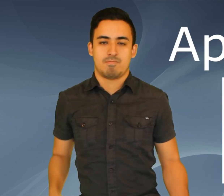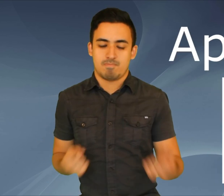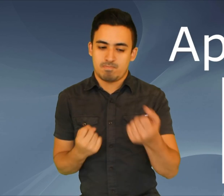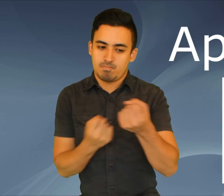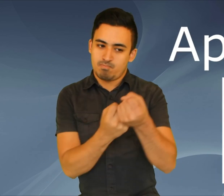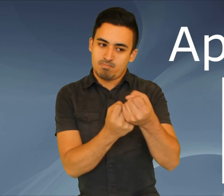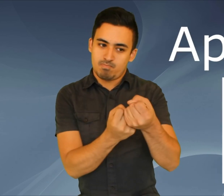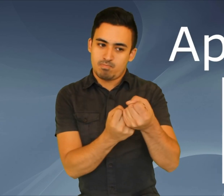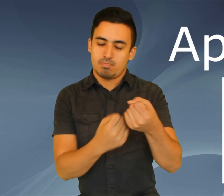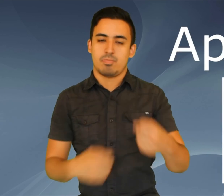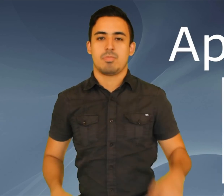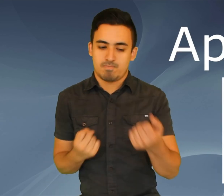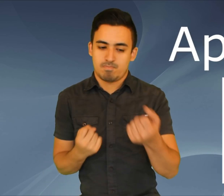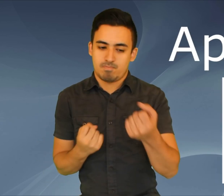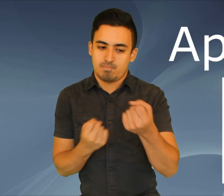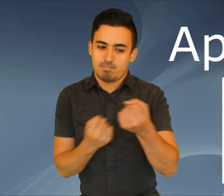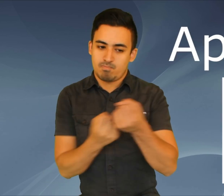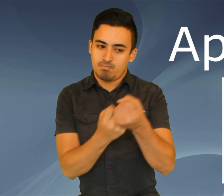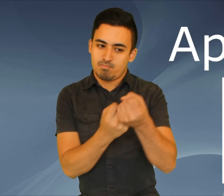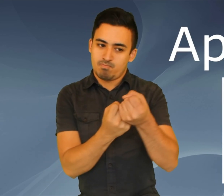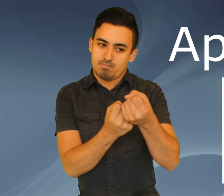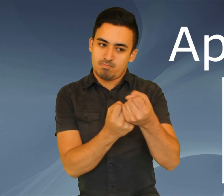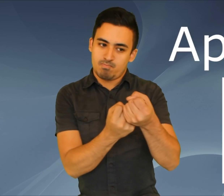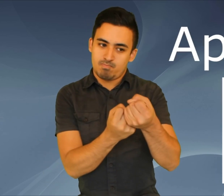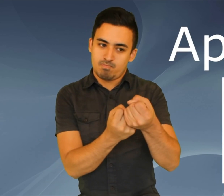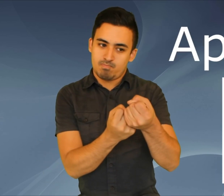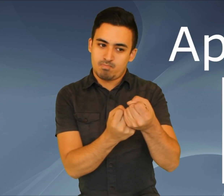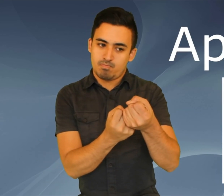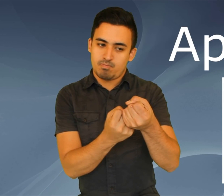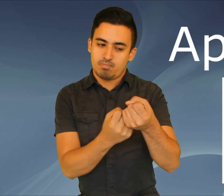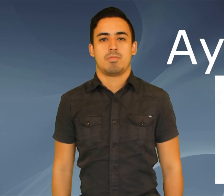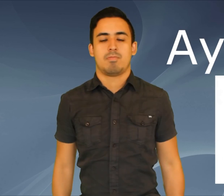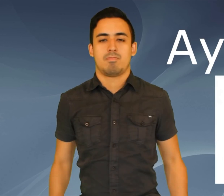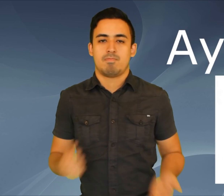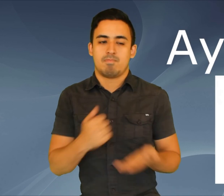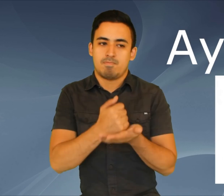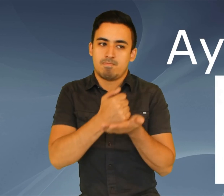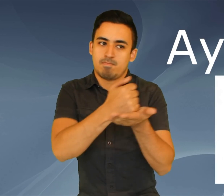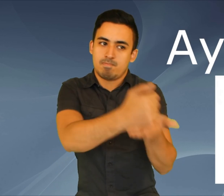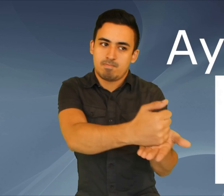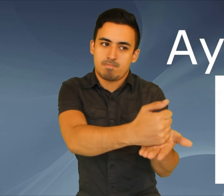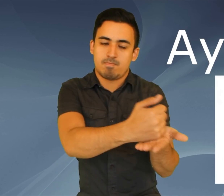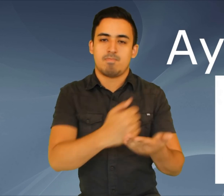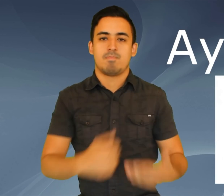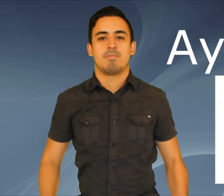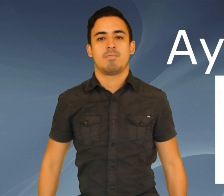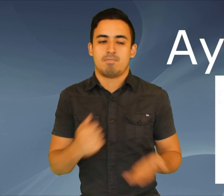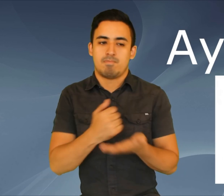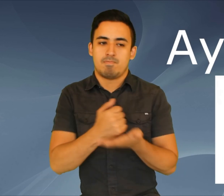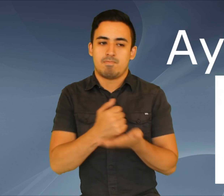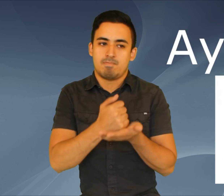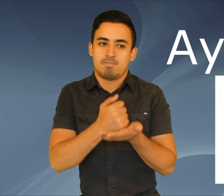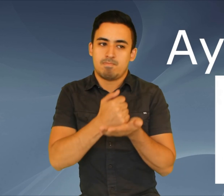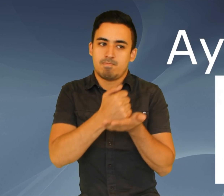Apoyar Apojar Ayudar ayudar